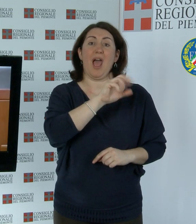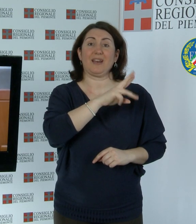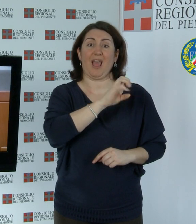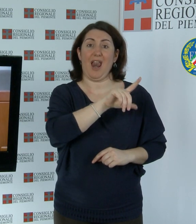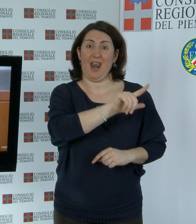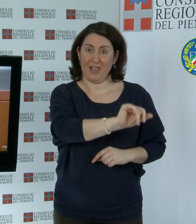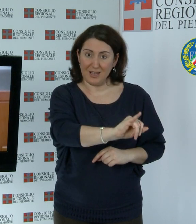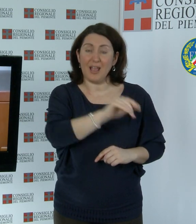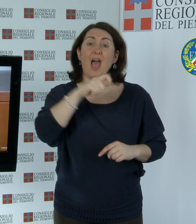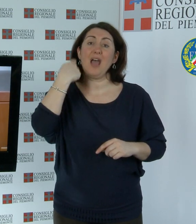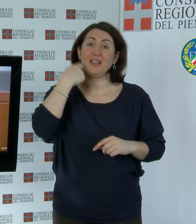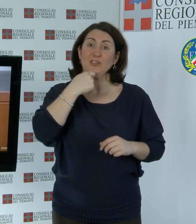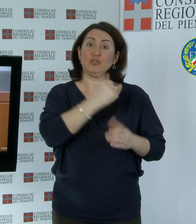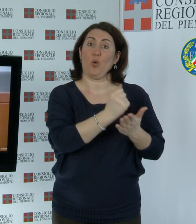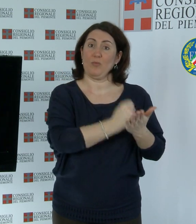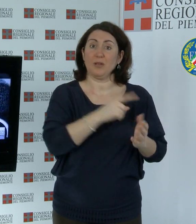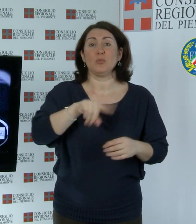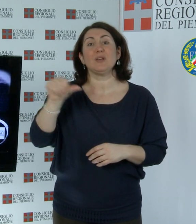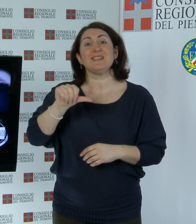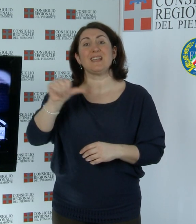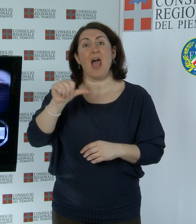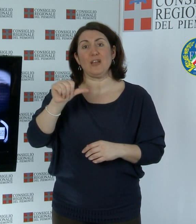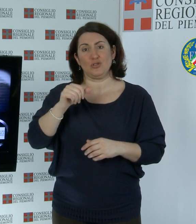Sasso dell'Istituto di Studi Storici Salvemini.